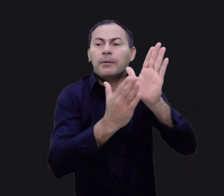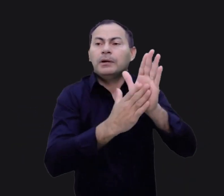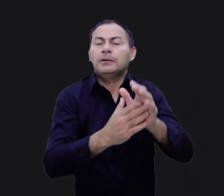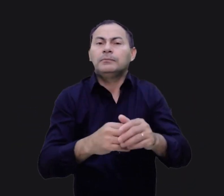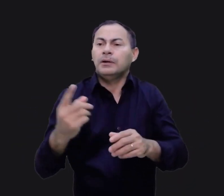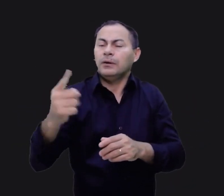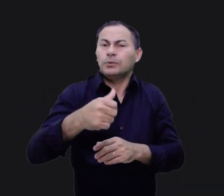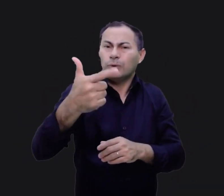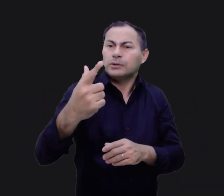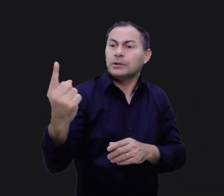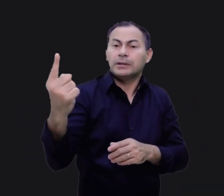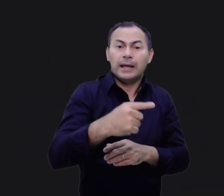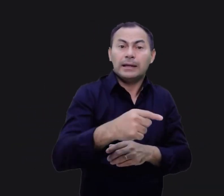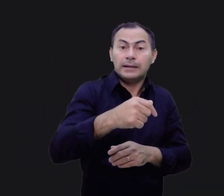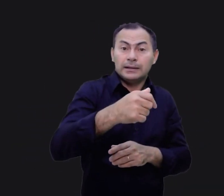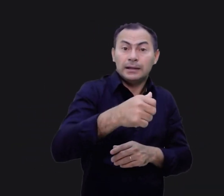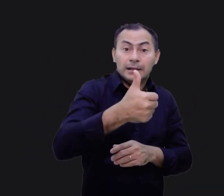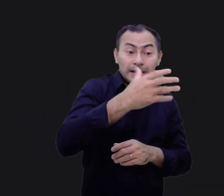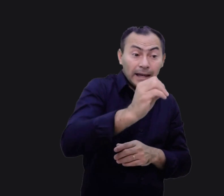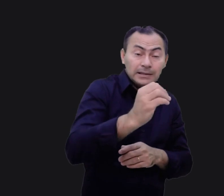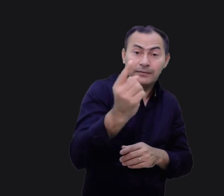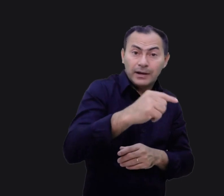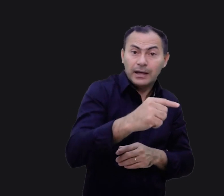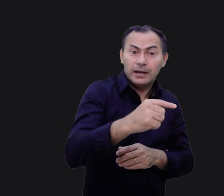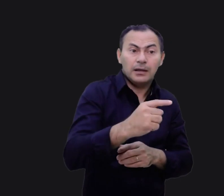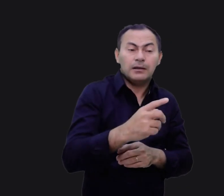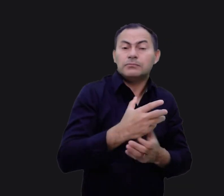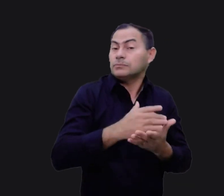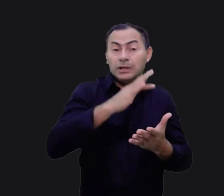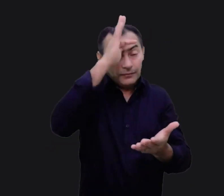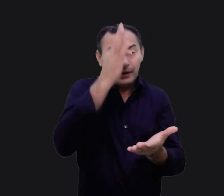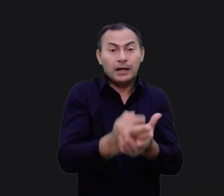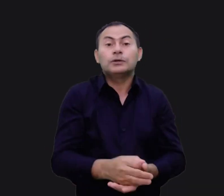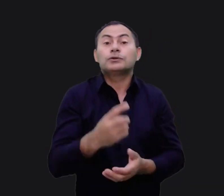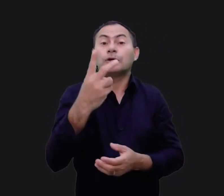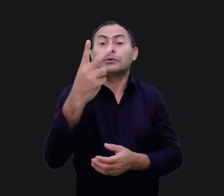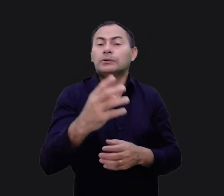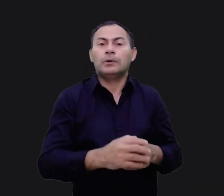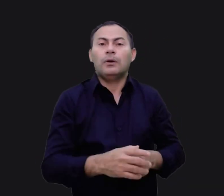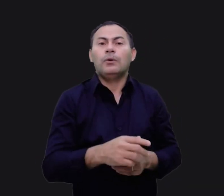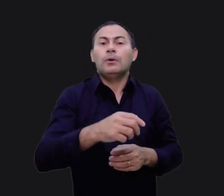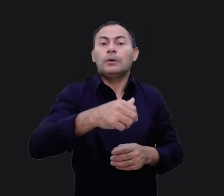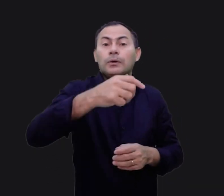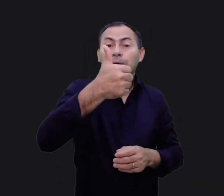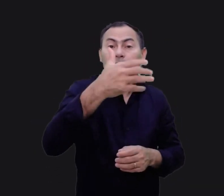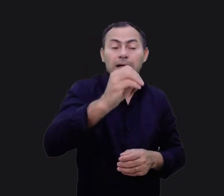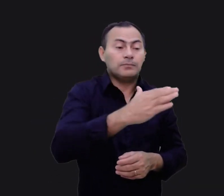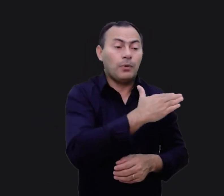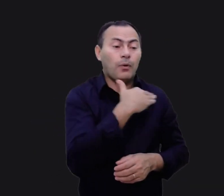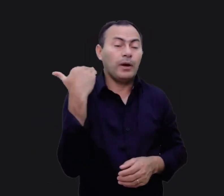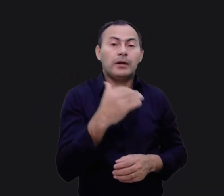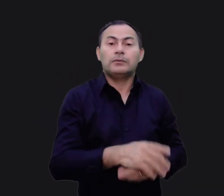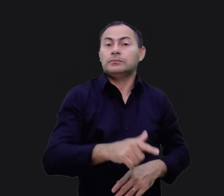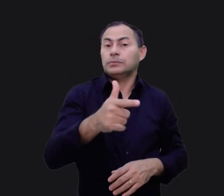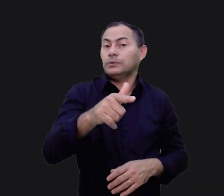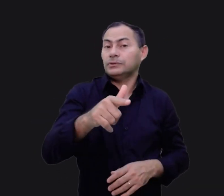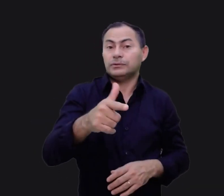tiveram. É interessante perceber que aqueles dez espias morreram porque não tiveram fé e nunca